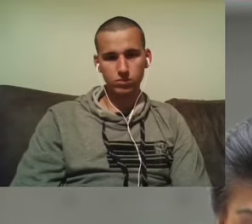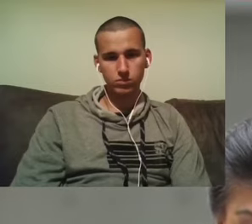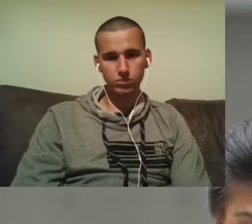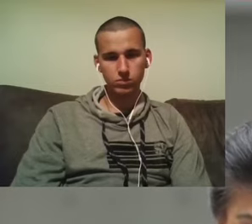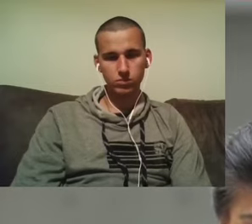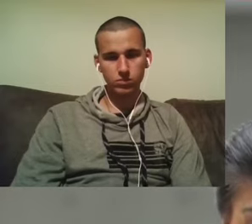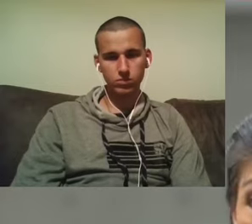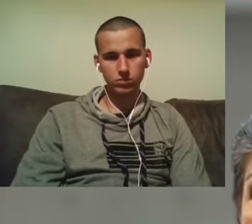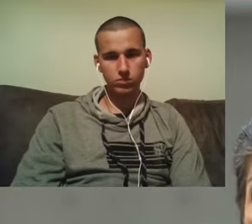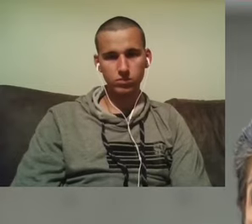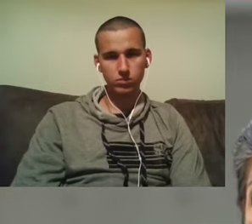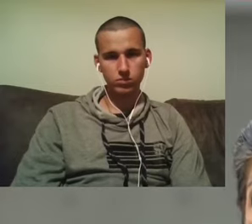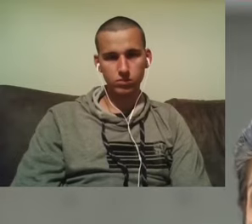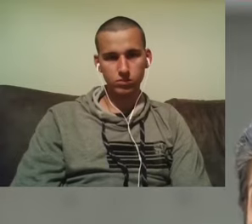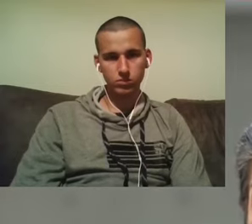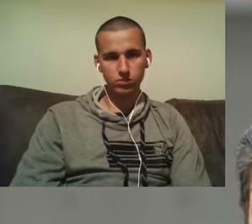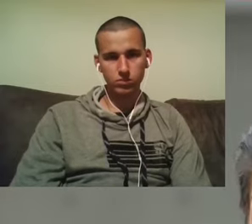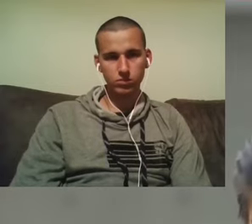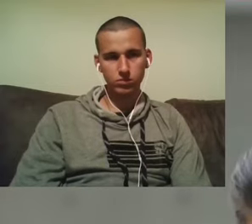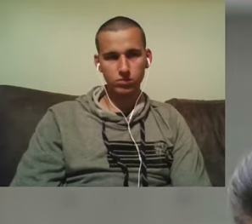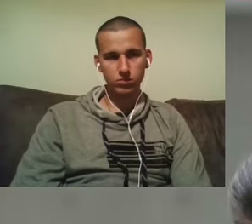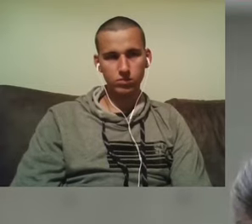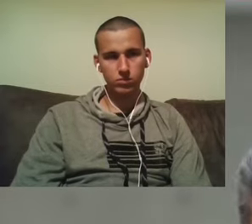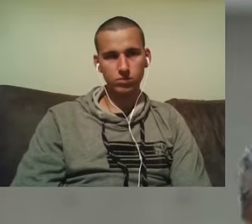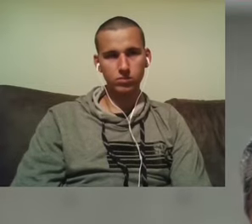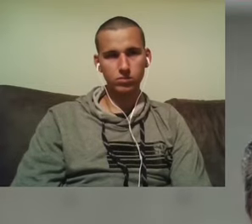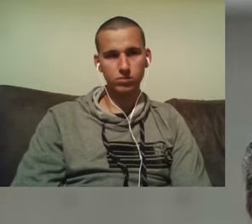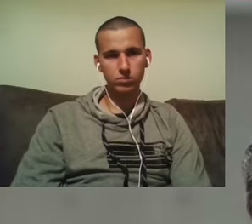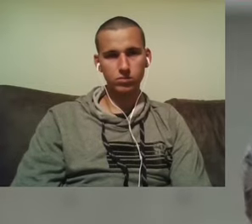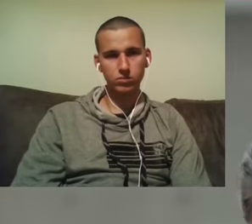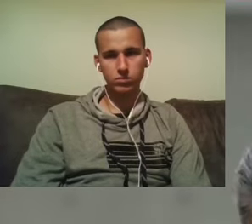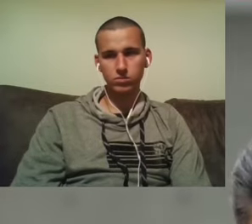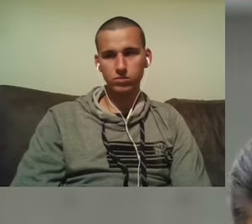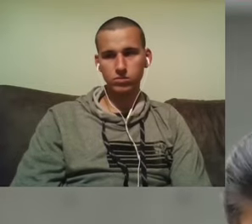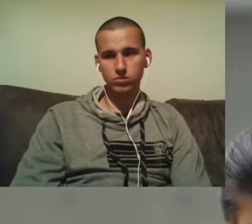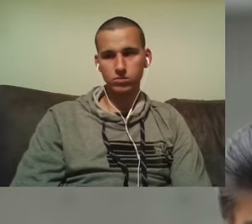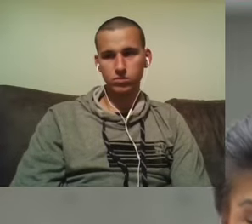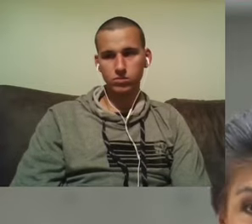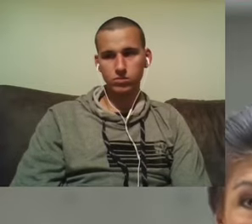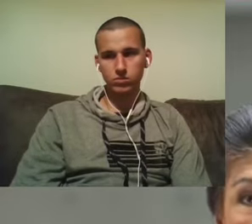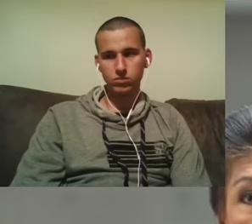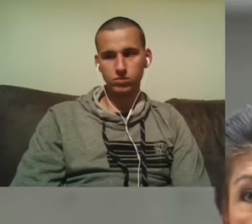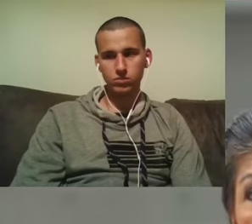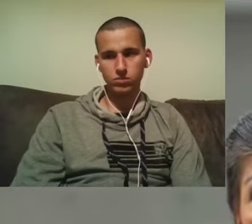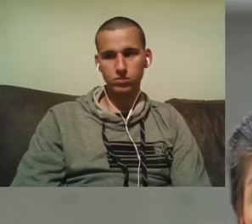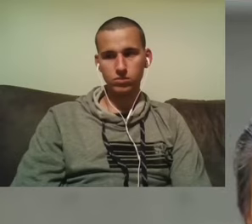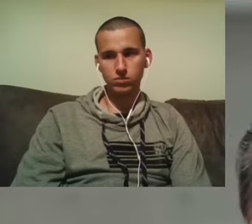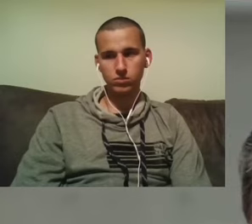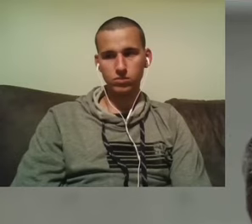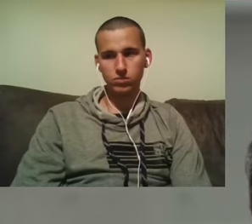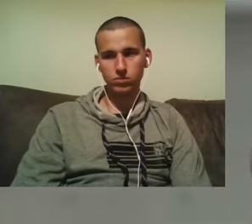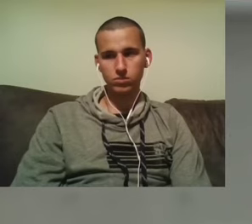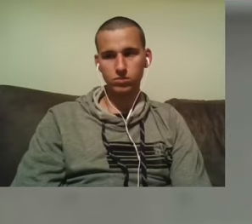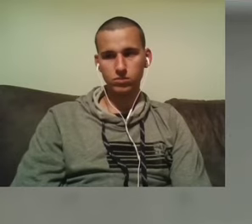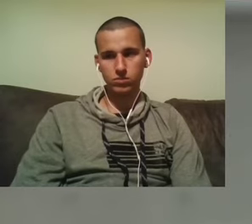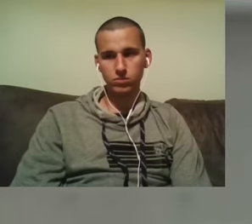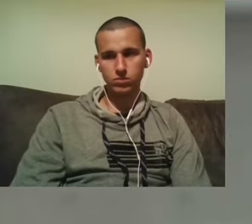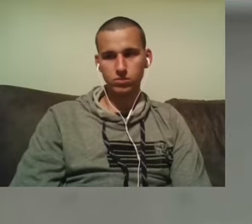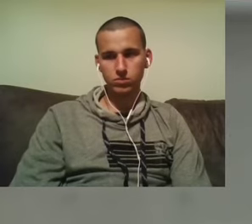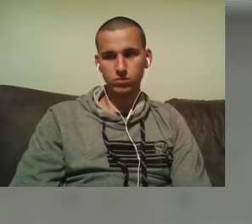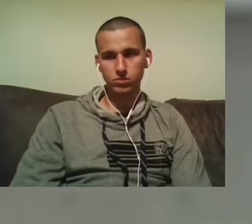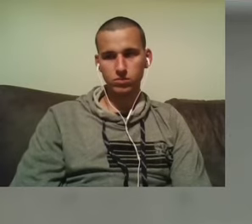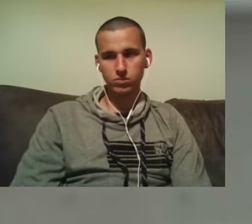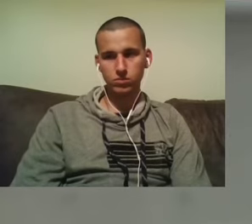schützen. Wer illegal einreist, kann nicht hierbleiben und Leistungen beziehen. Wer straffällig wird oder wer Hass gegen